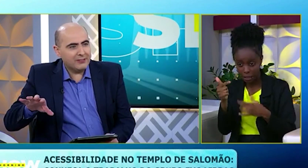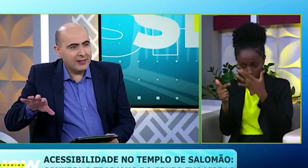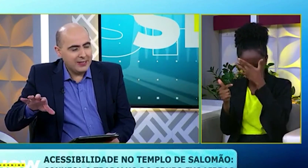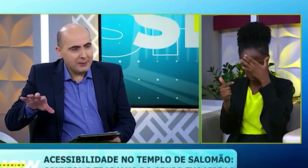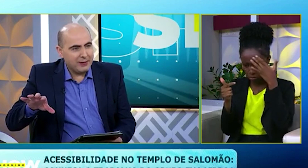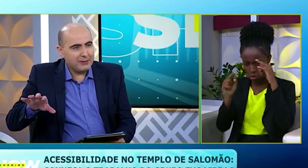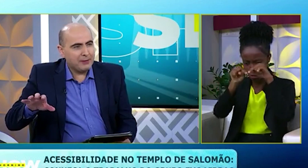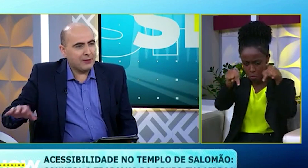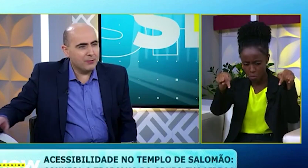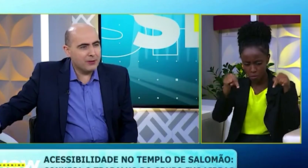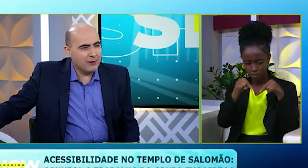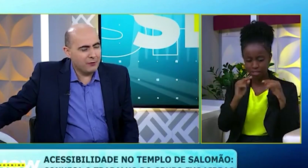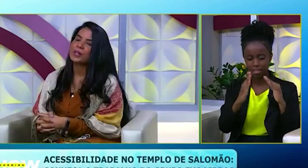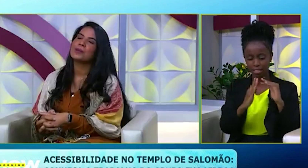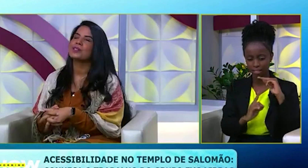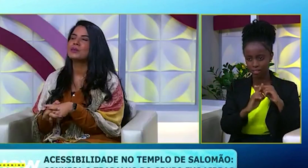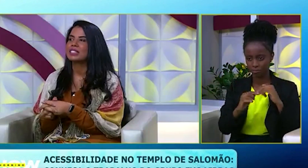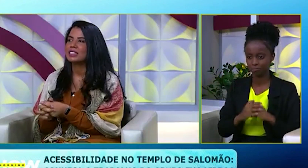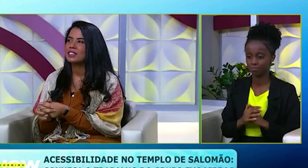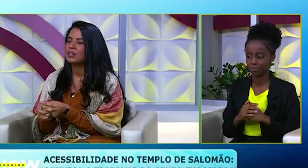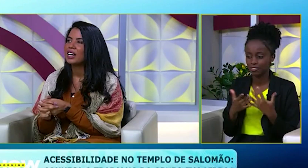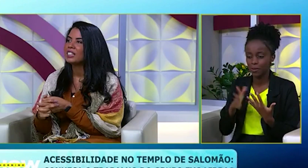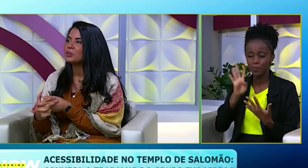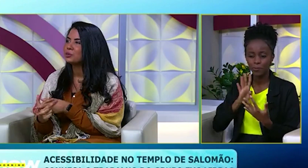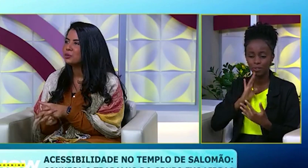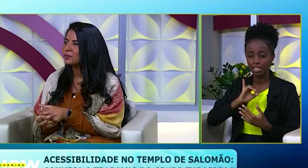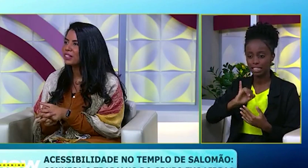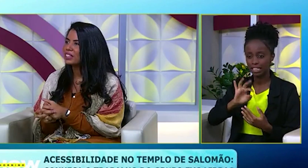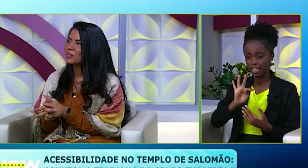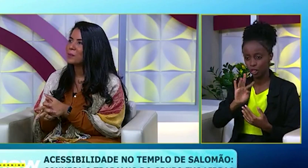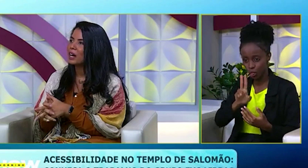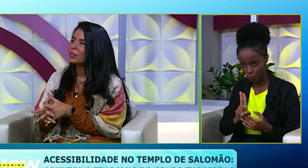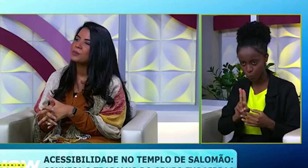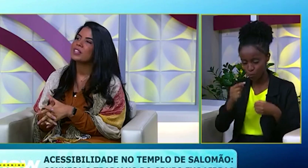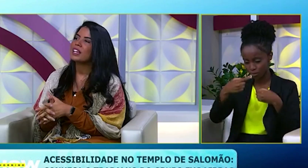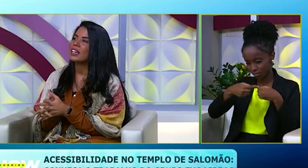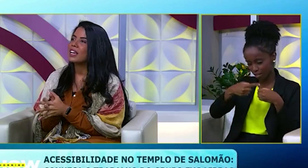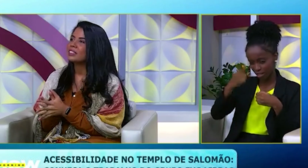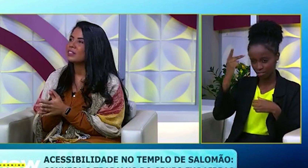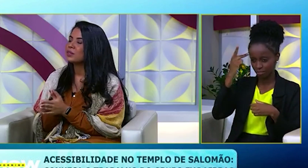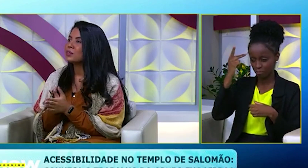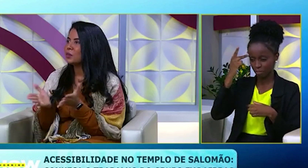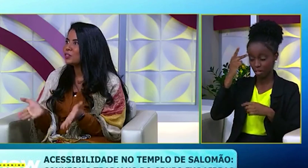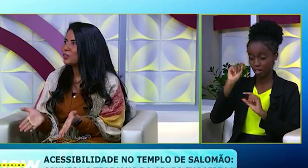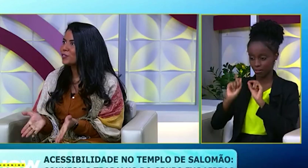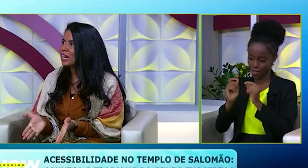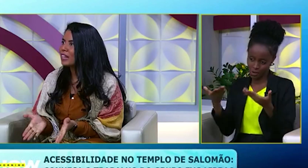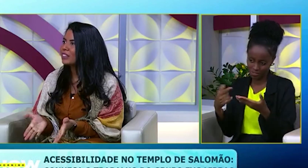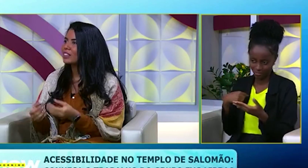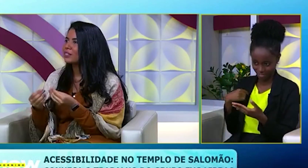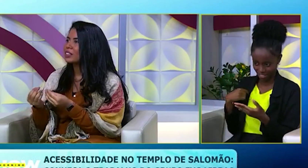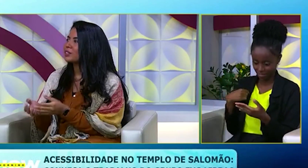salinha para... Ah, sim. O que foi que você me disse? Foi bacana. Foi lá em Tu, aqui em São Paulo. E essa, hoje,